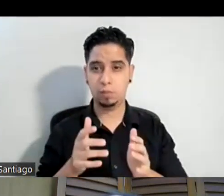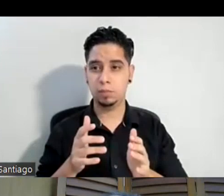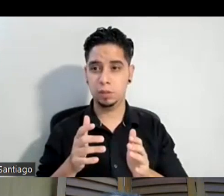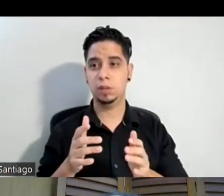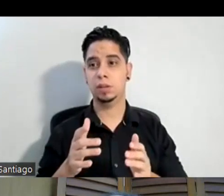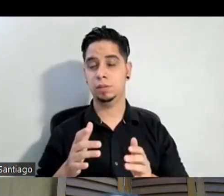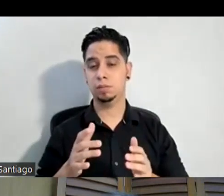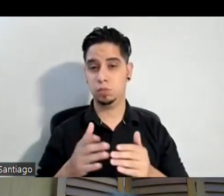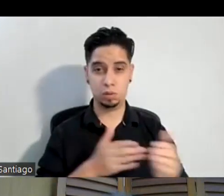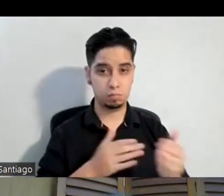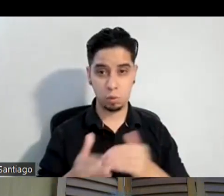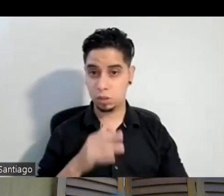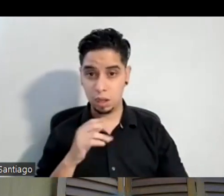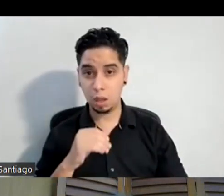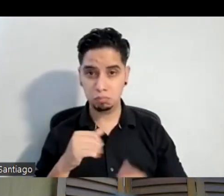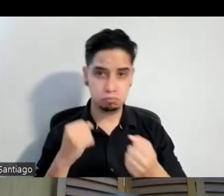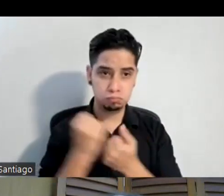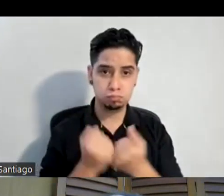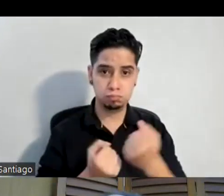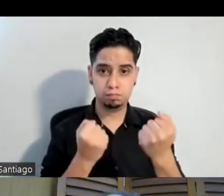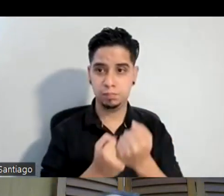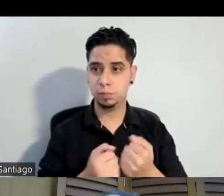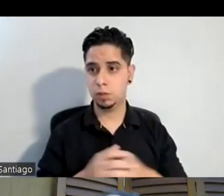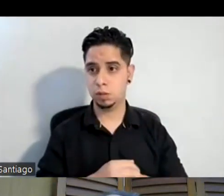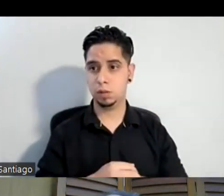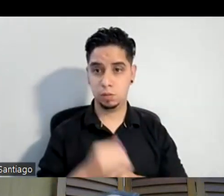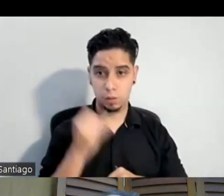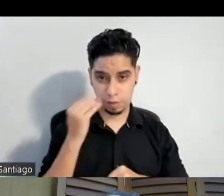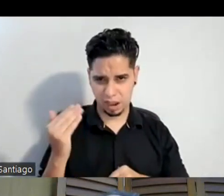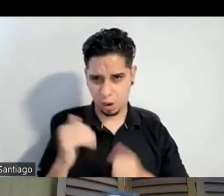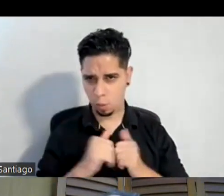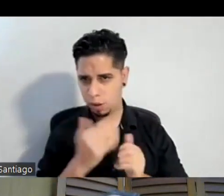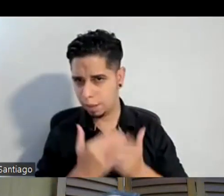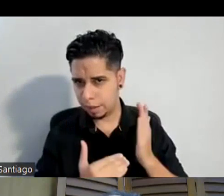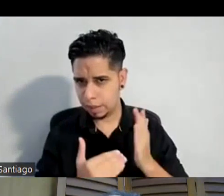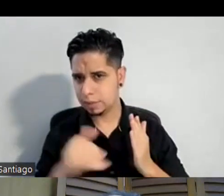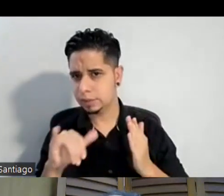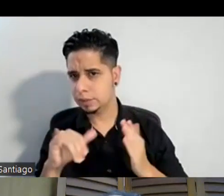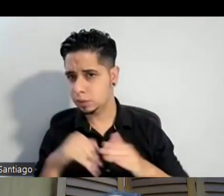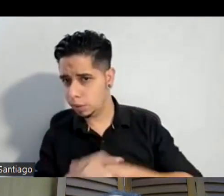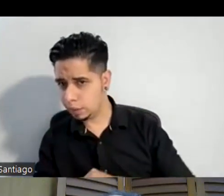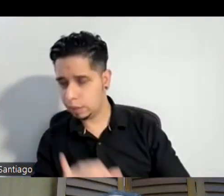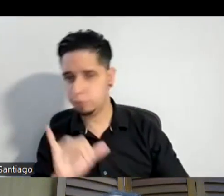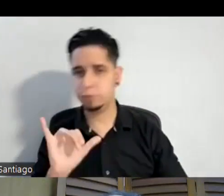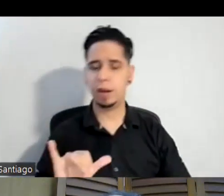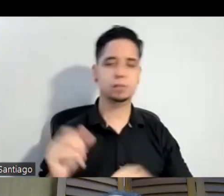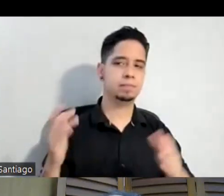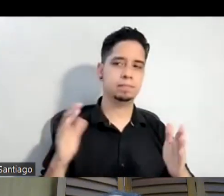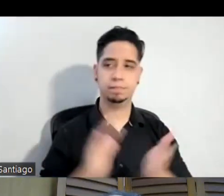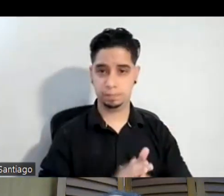indistintamente de la edad y que de repente digo yo mira ven acá cómo era esta cosa estamos por aquí buscame esta cosa toma esto y eso